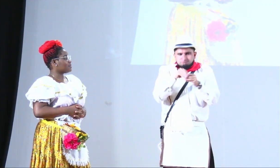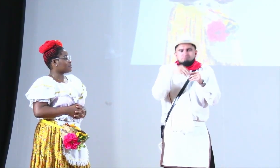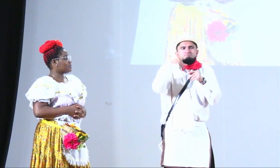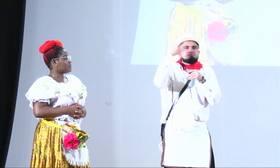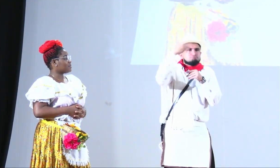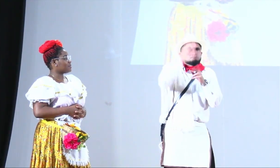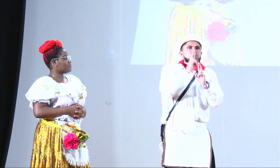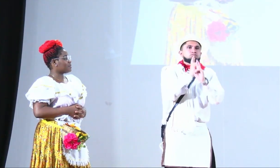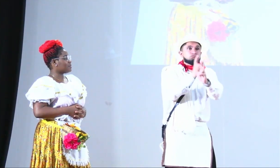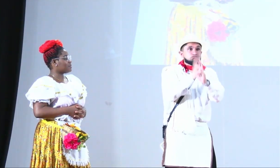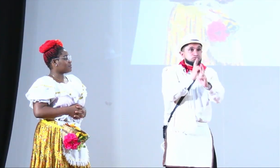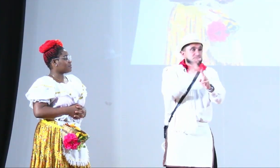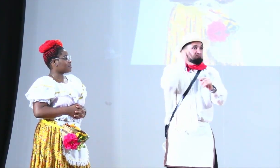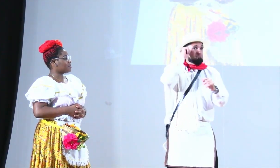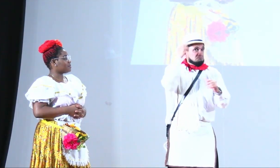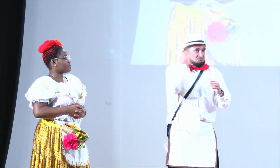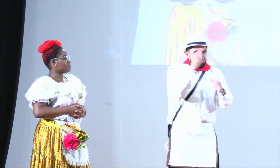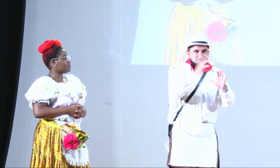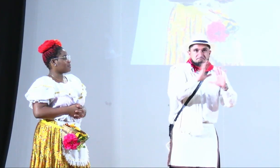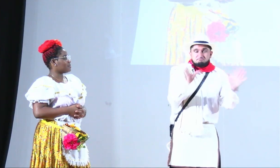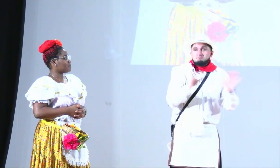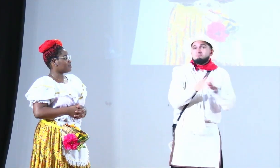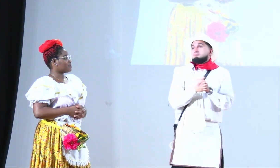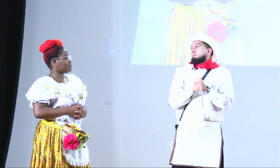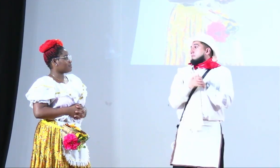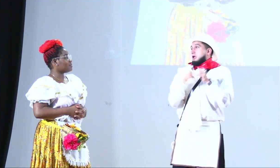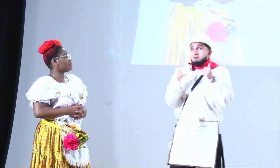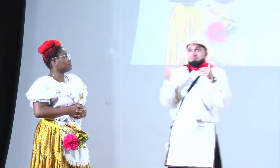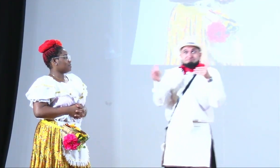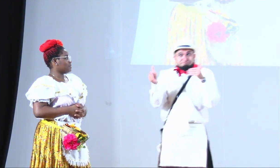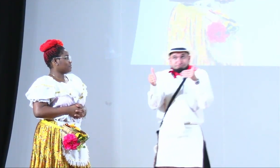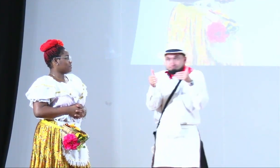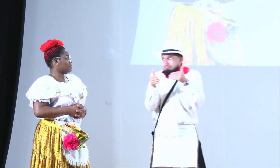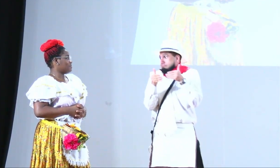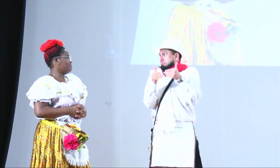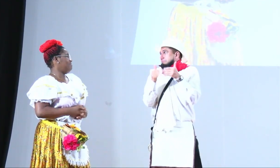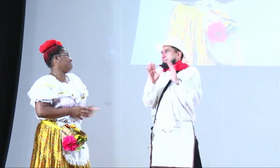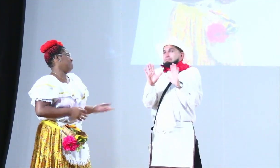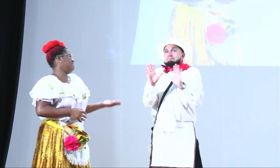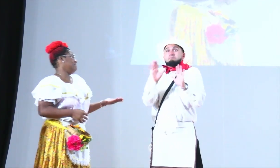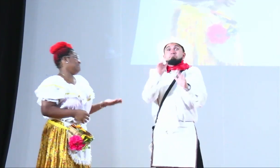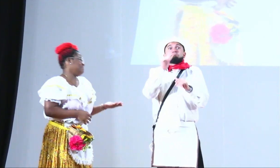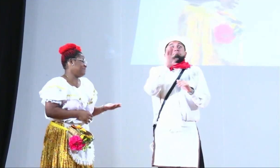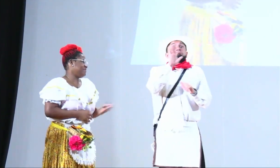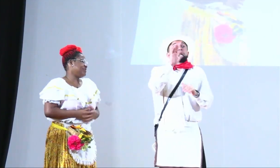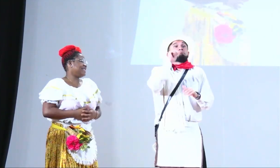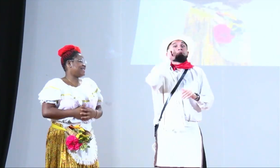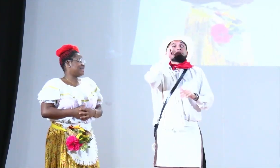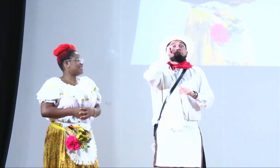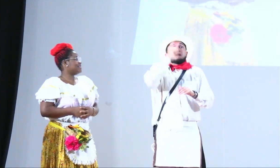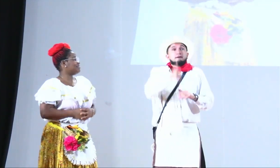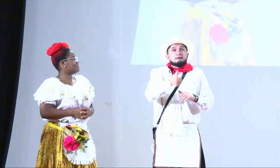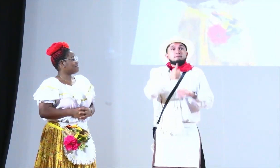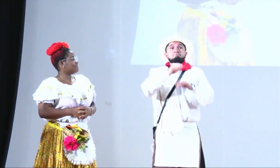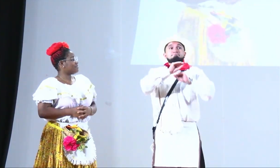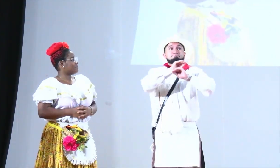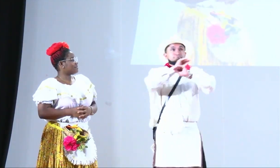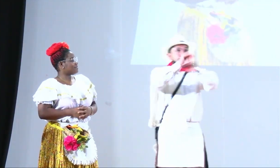arroba fenascol.org .co allí se va a recoger la información y también se les podrá dar respuesta a sus inquietudes